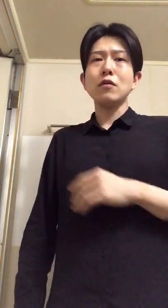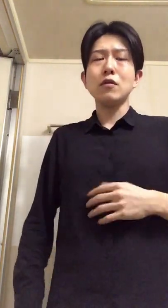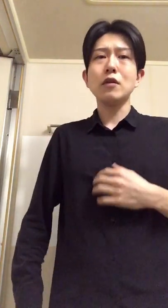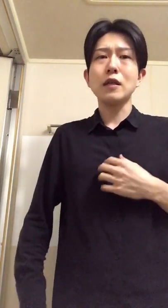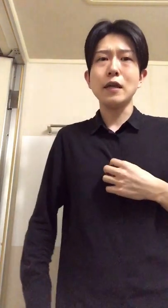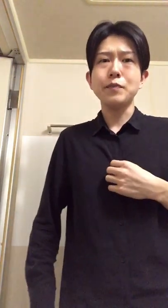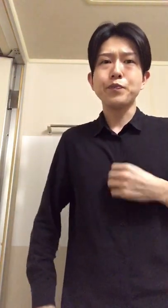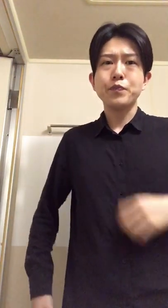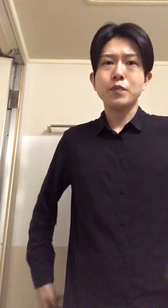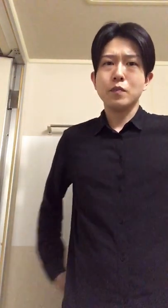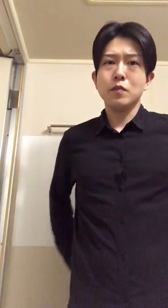から言ってるわけ